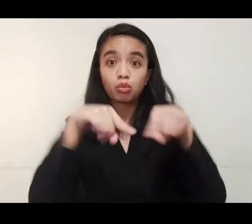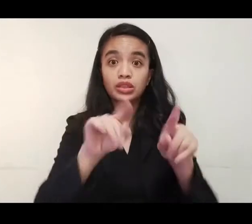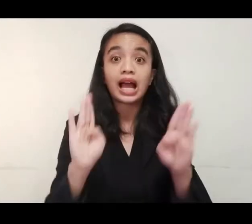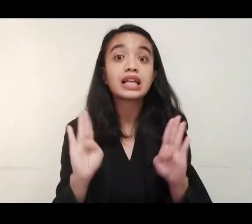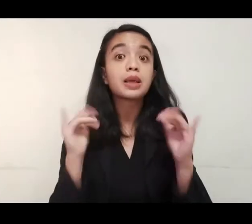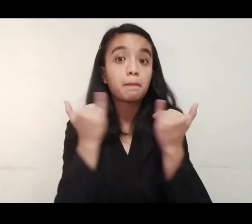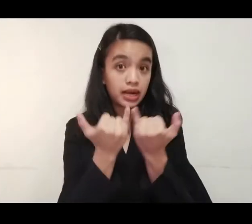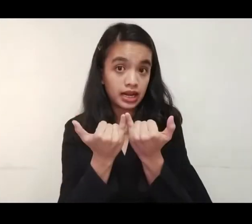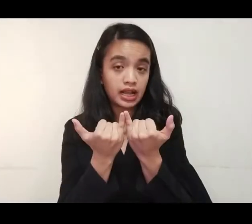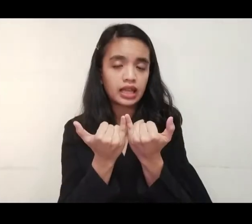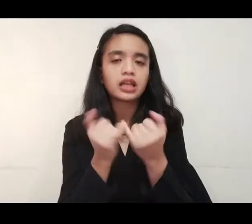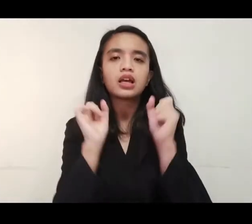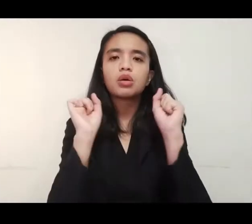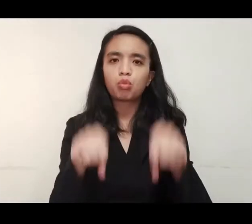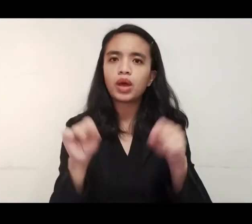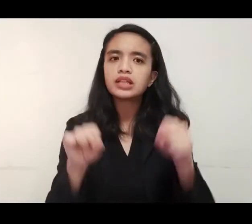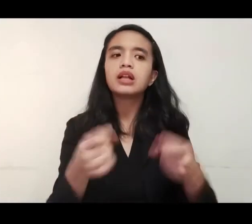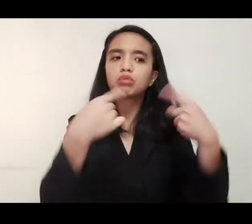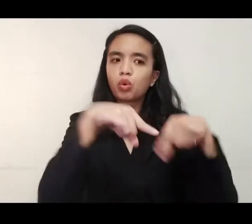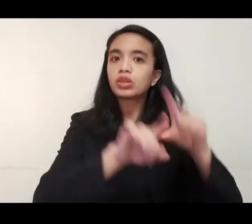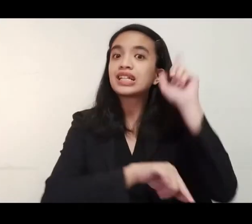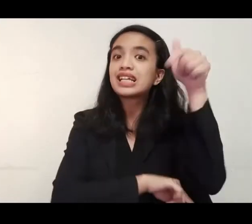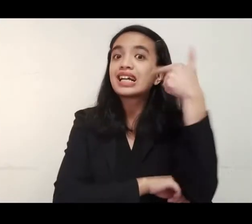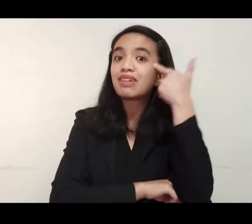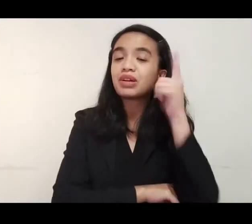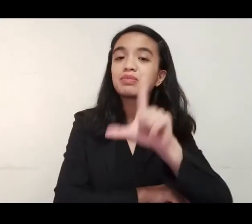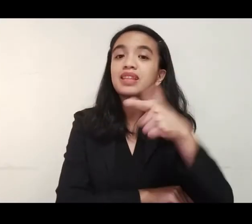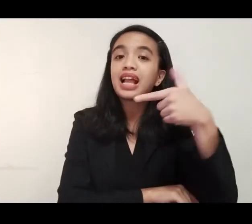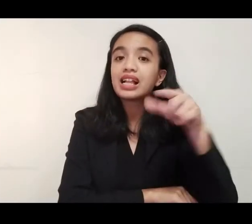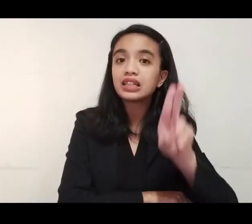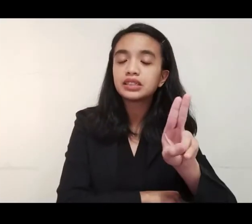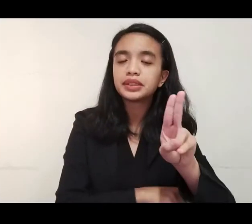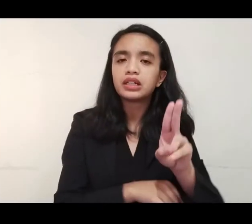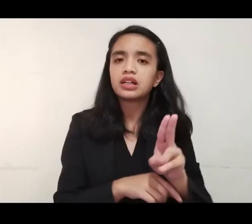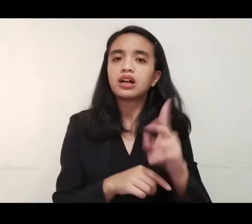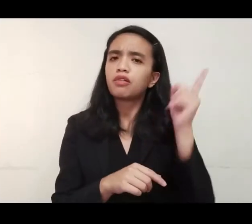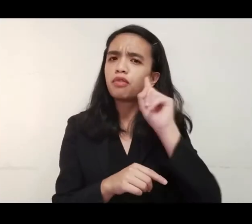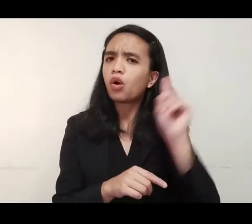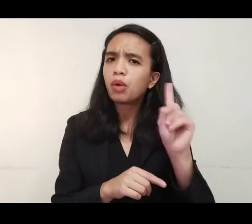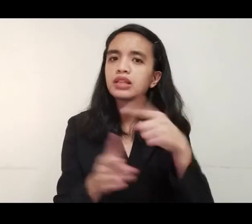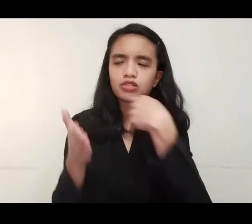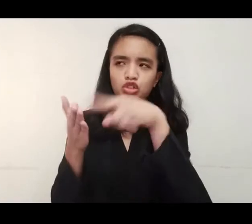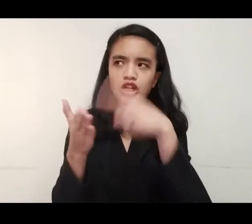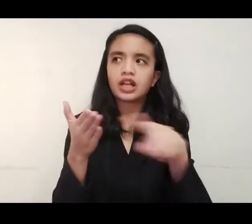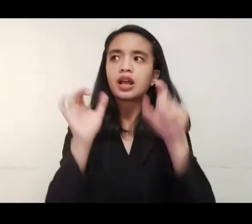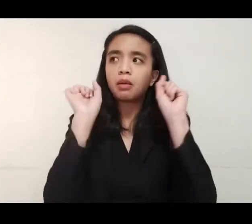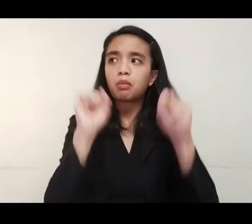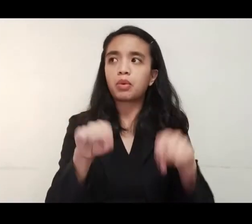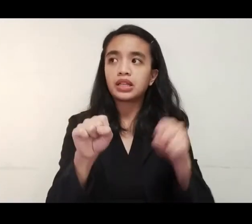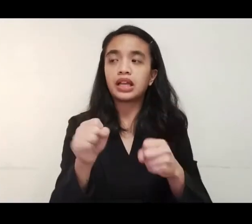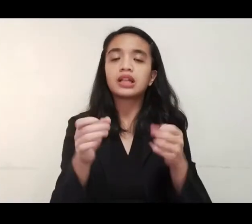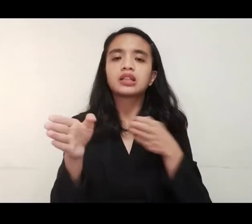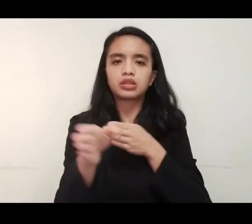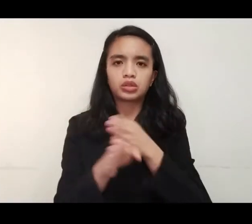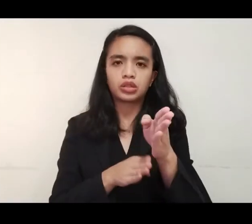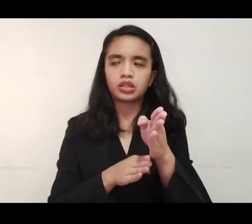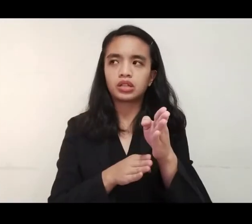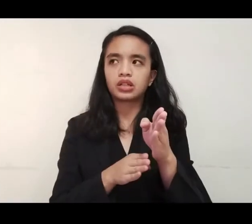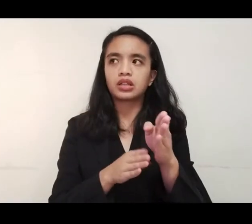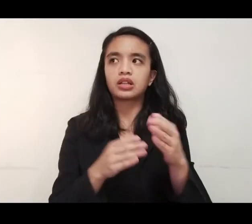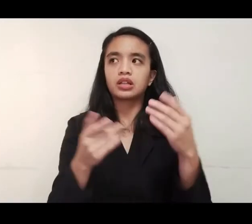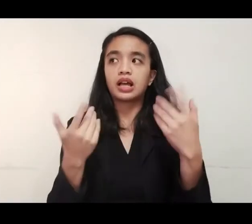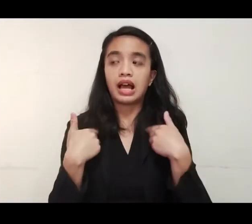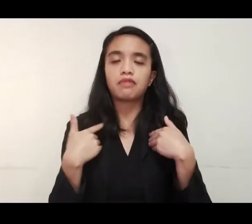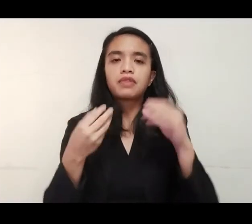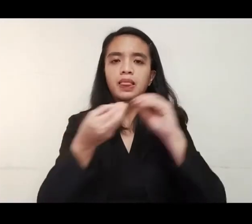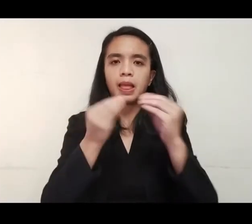lumapos sa kanilang barangay council at sa kanilang local government unit para ma-assess po sila. Pero maaaring din po silang